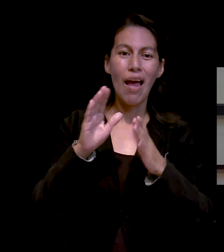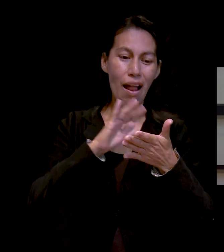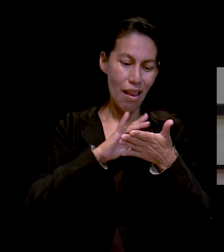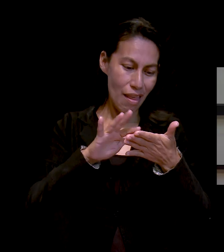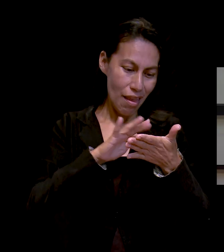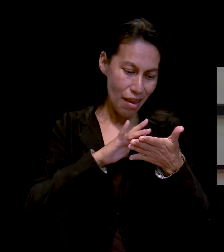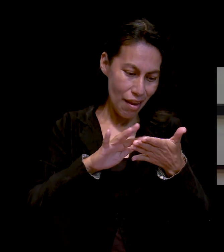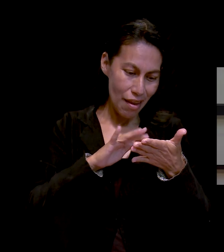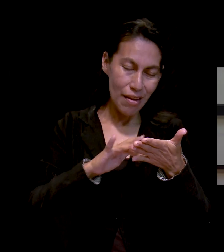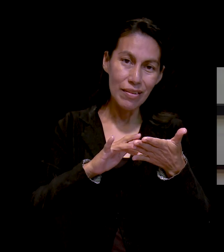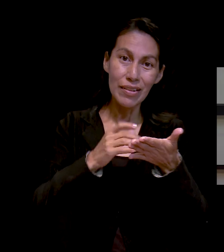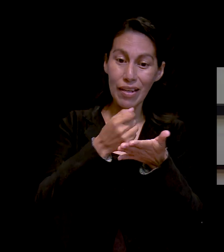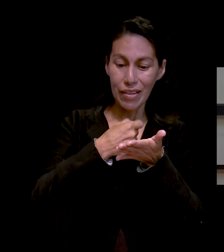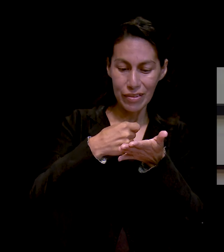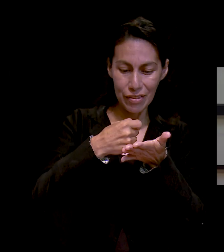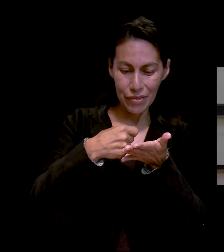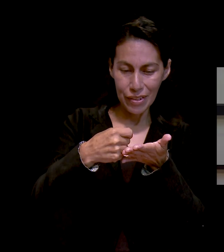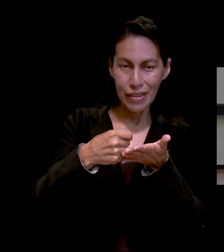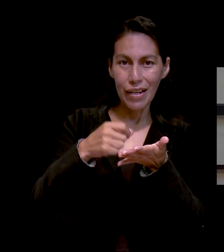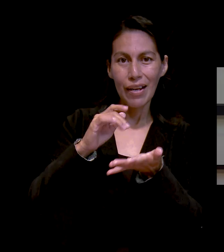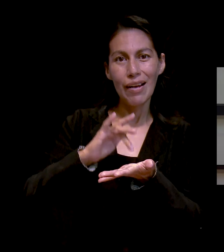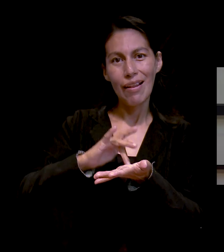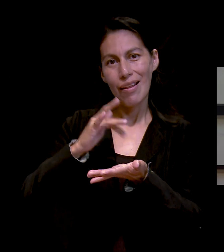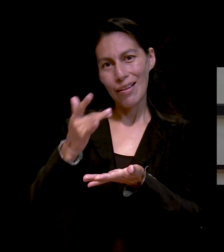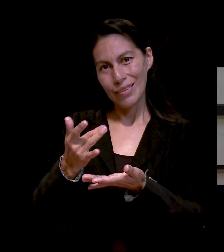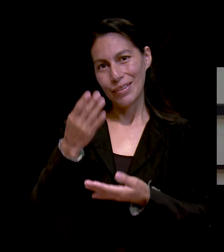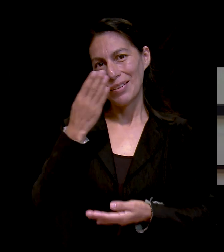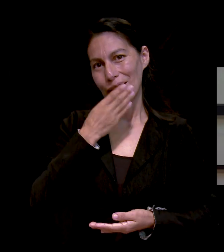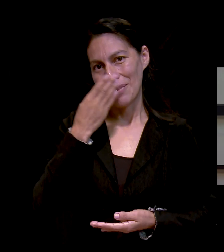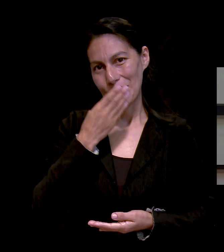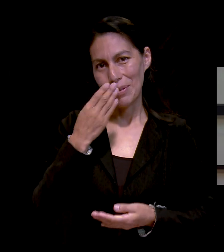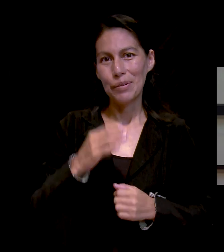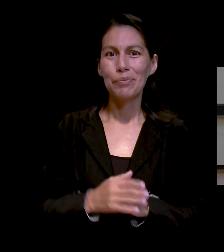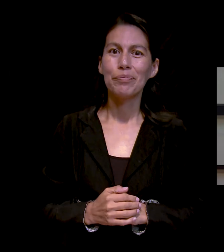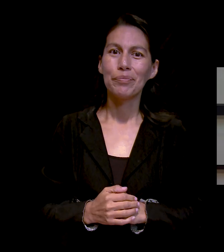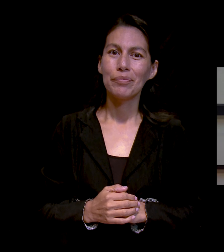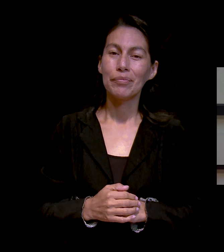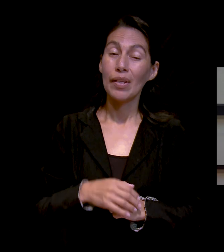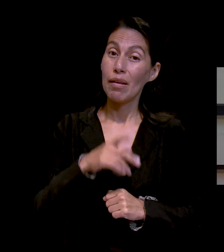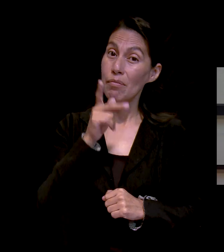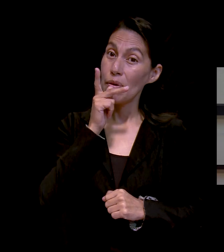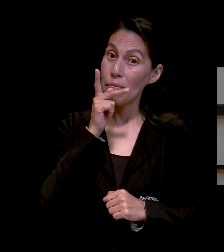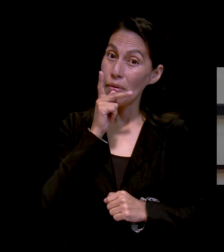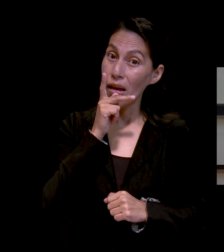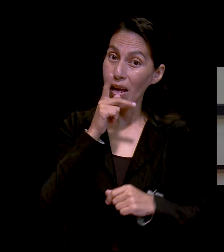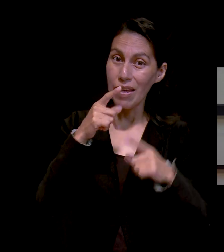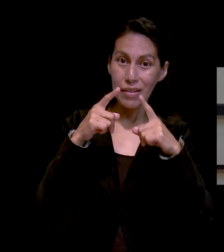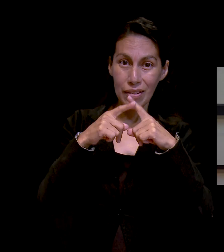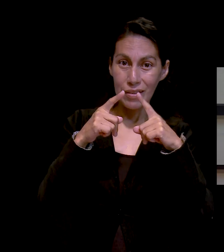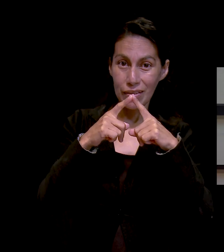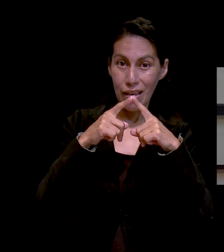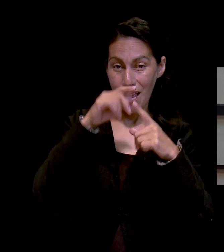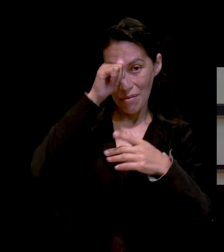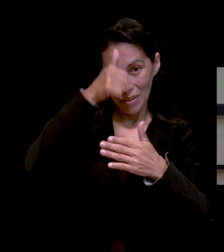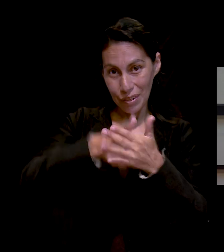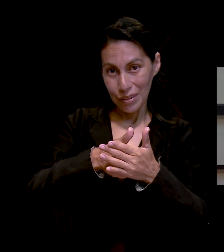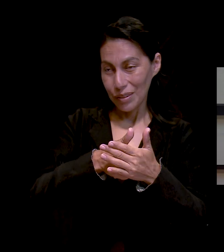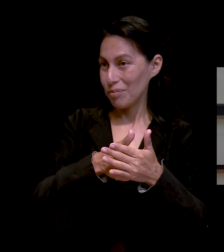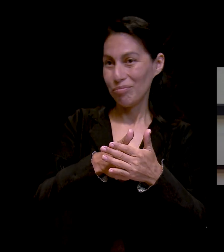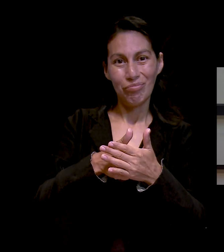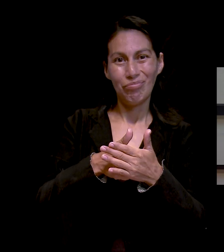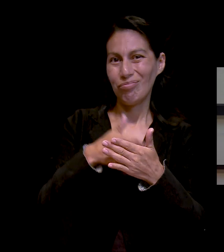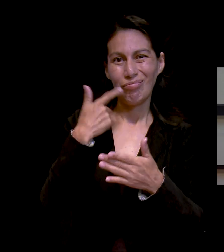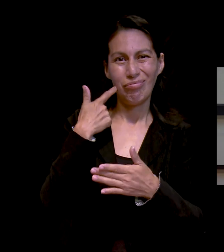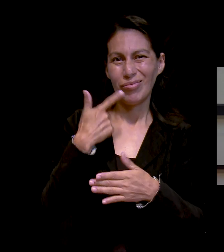Y ella hizo eso porque mi papá no quería estar en la iglesia adventista, no quería aceptar el